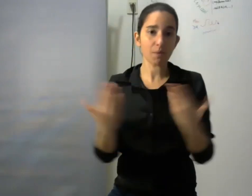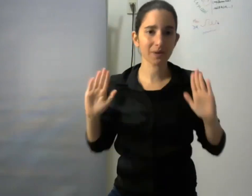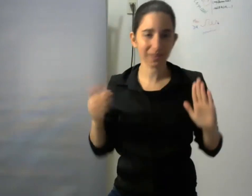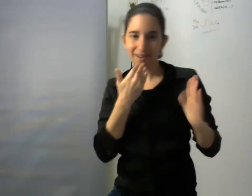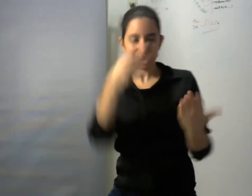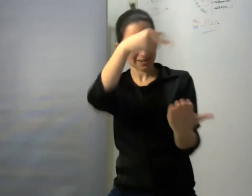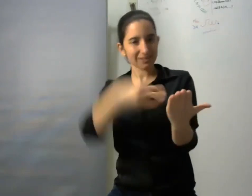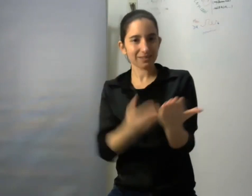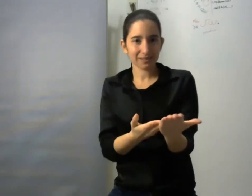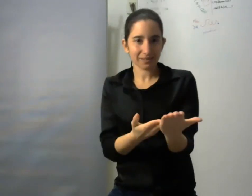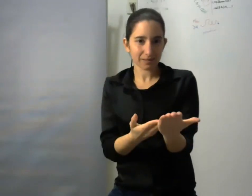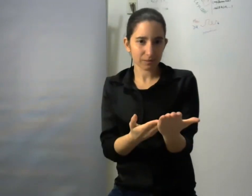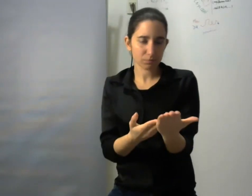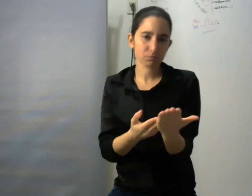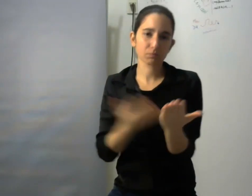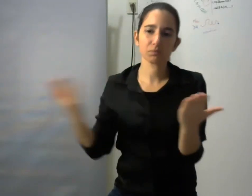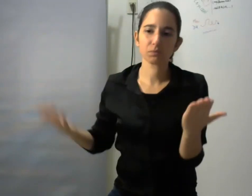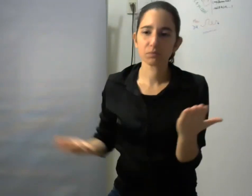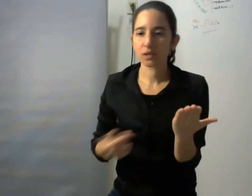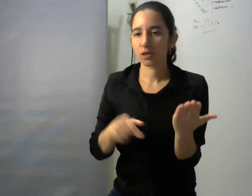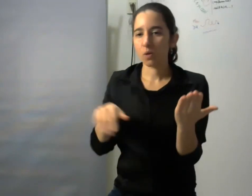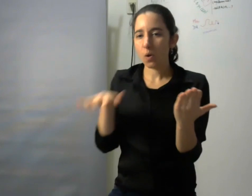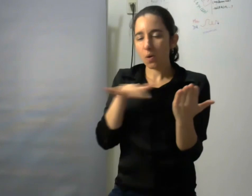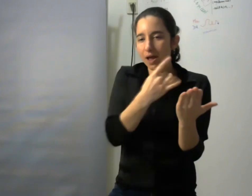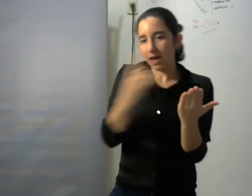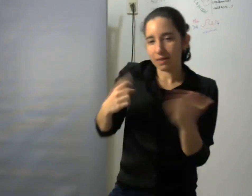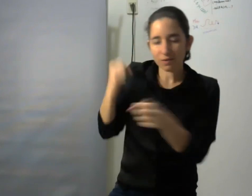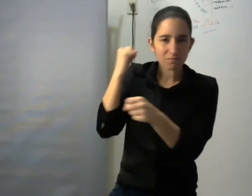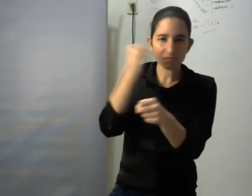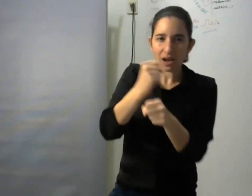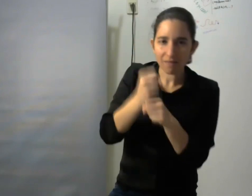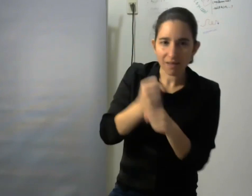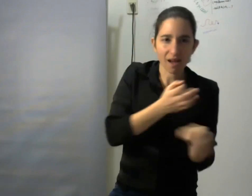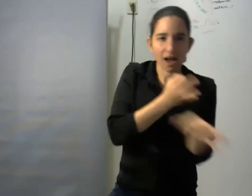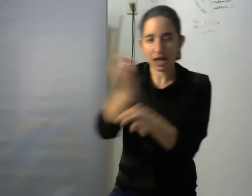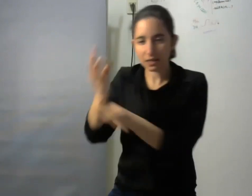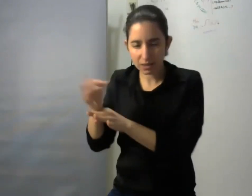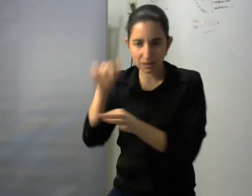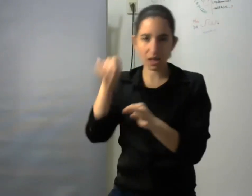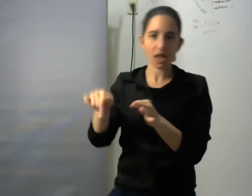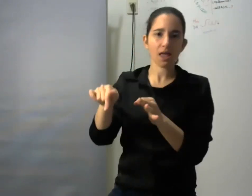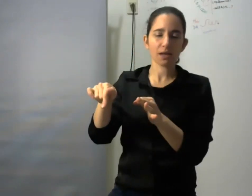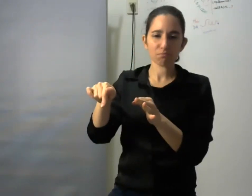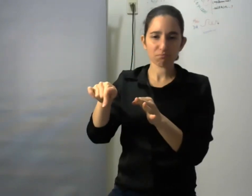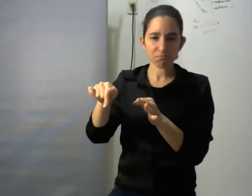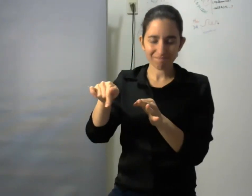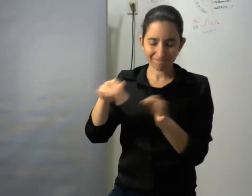gestionar en el que nos toca trabajar en el nos toca enseñar y en ese sentido el